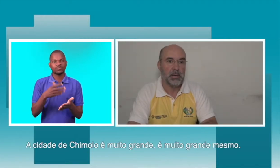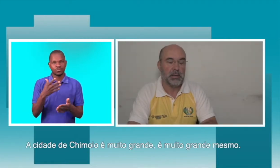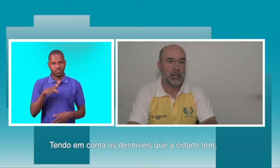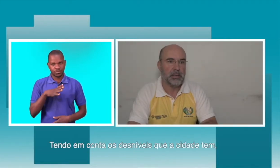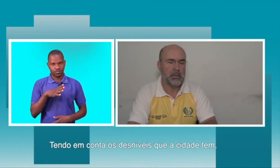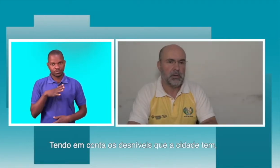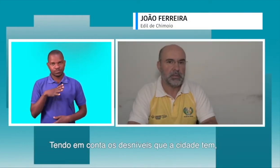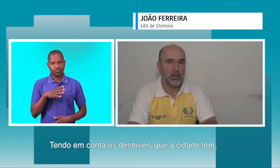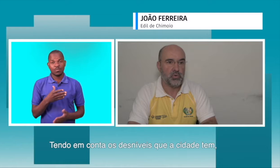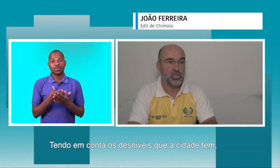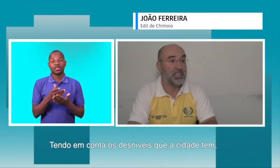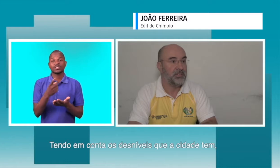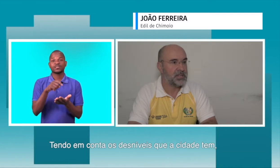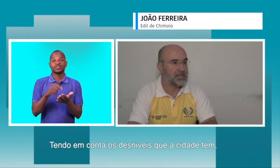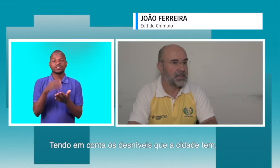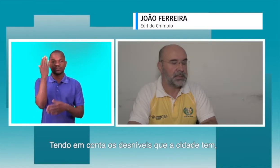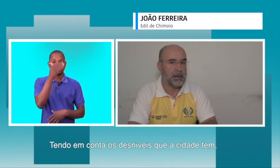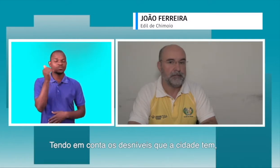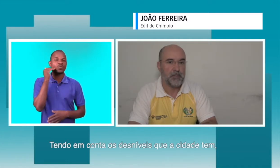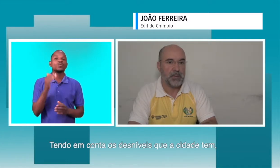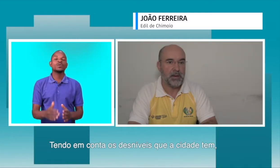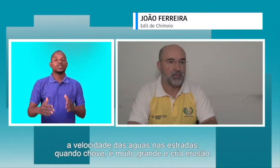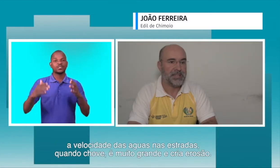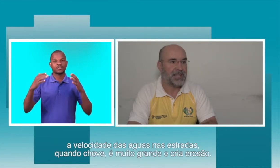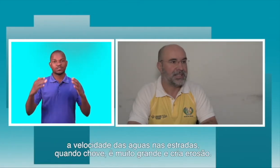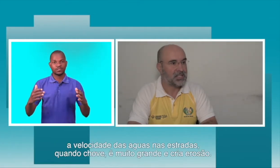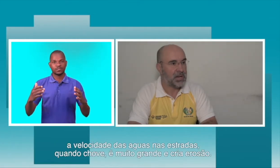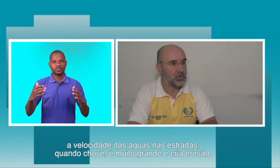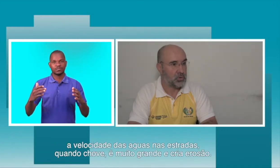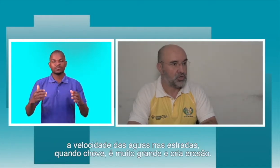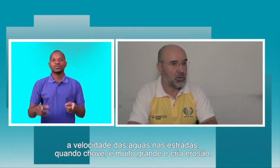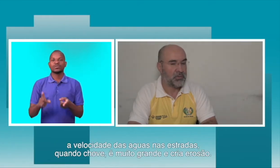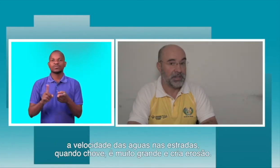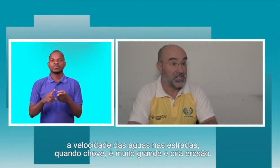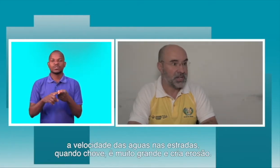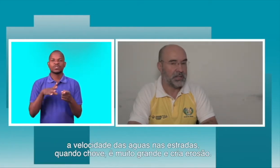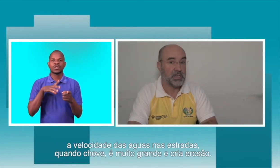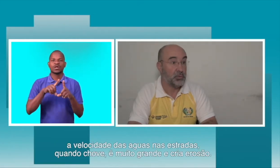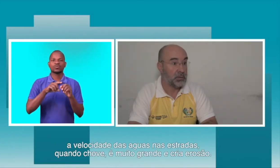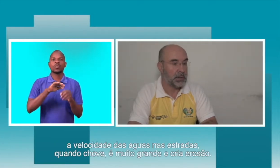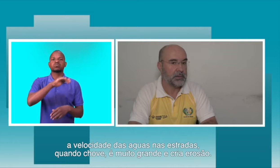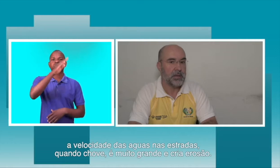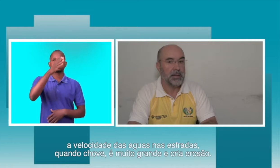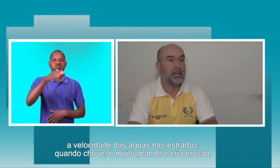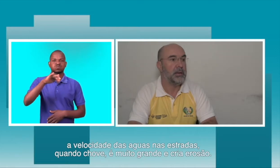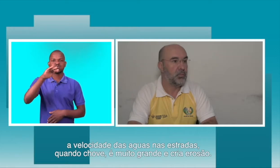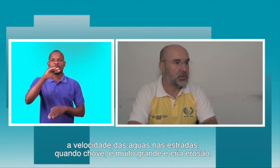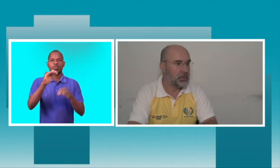E, tendo em conta os desníveis que a cidade tem, a velocidade das águas quando chove nas estradas é muito grande e cria muita